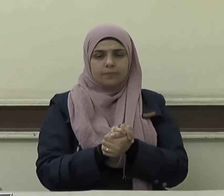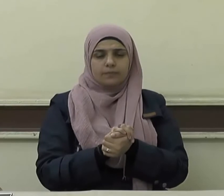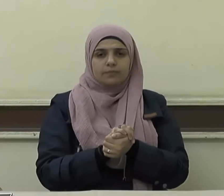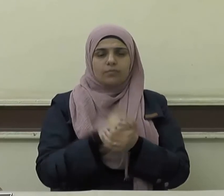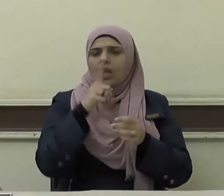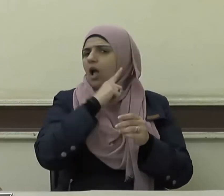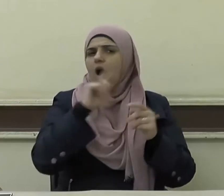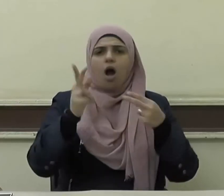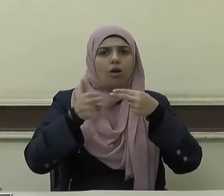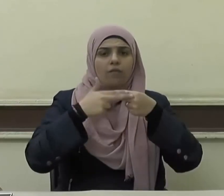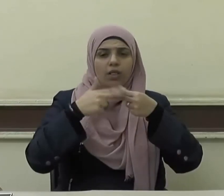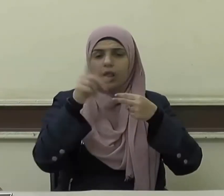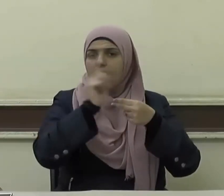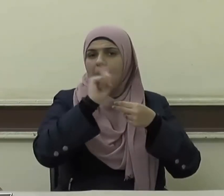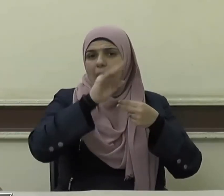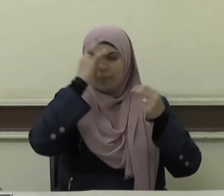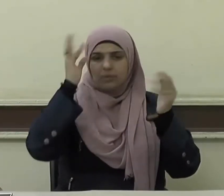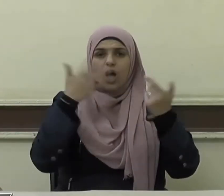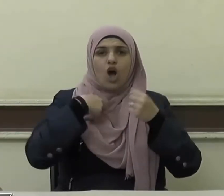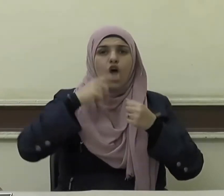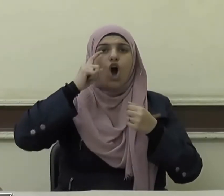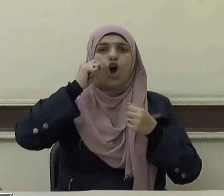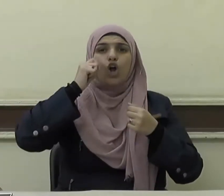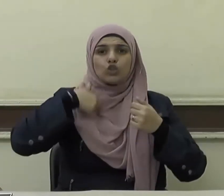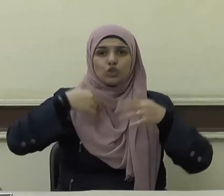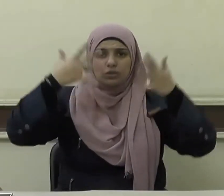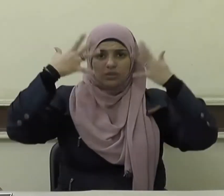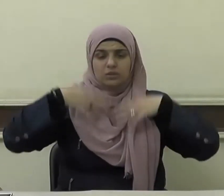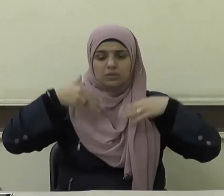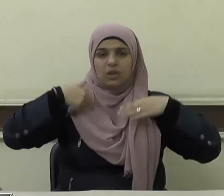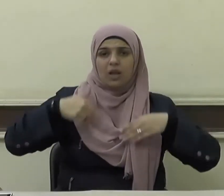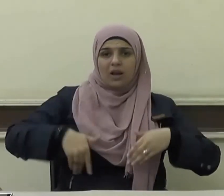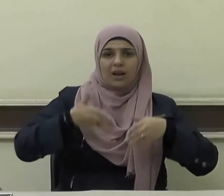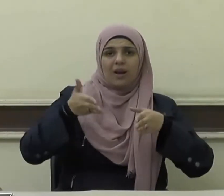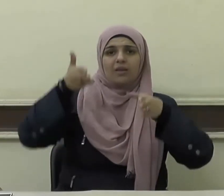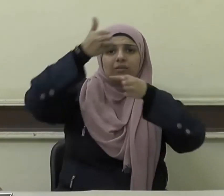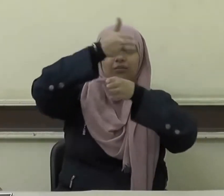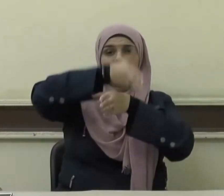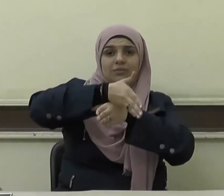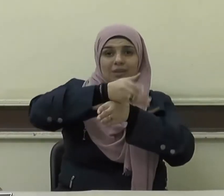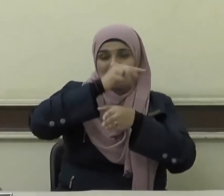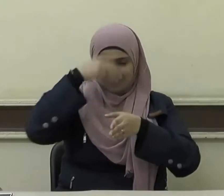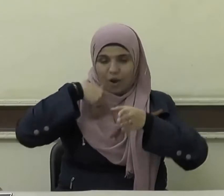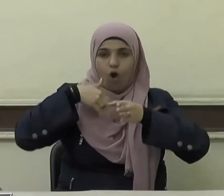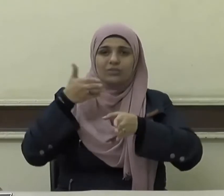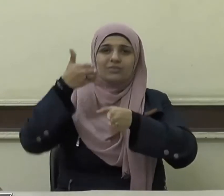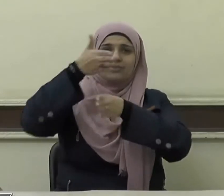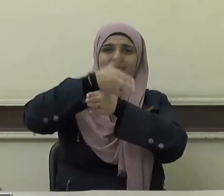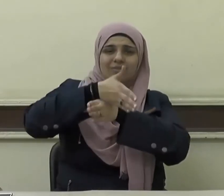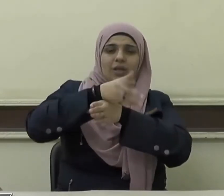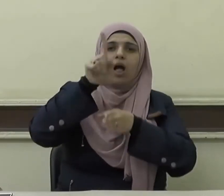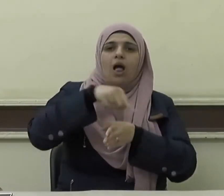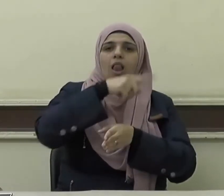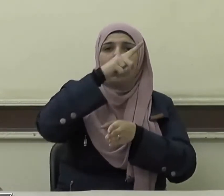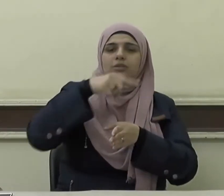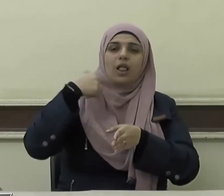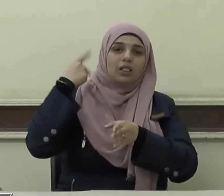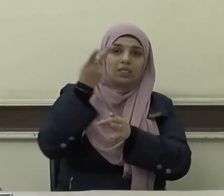نهى أن يرفع الرجل إحدى رجليه على الأخرى وهو مستلق